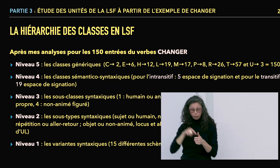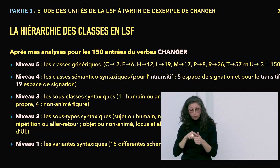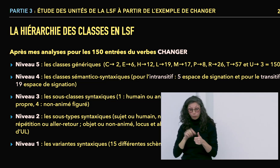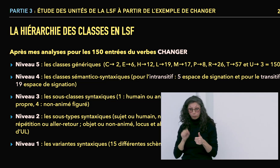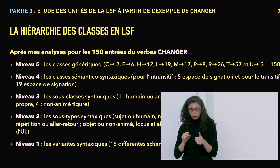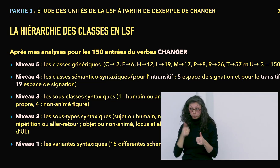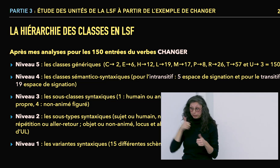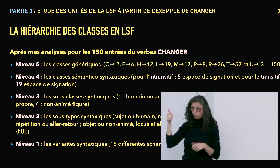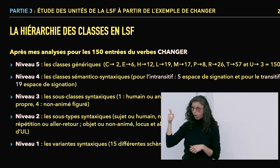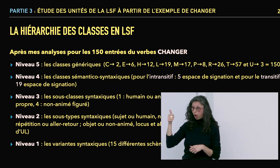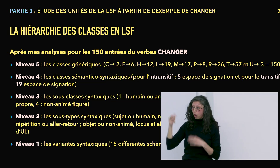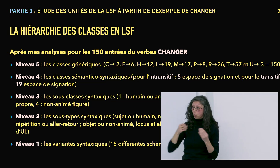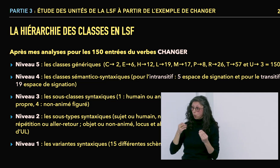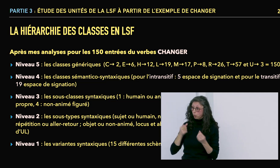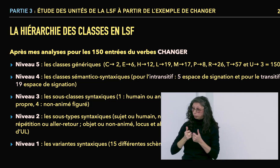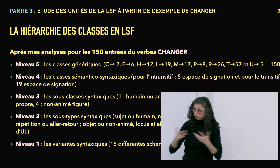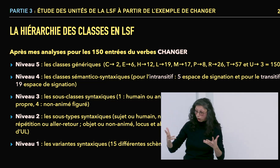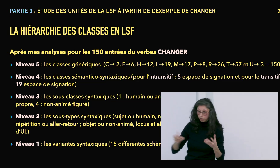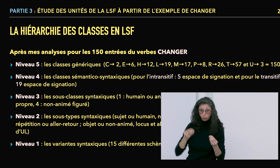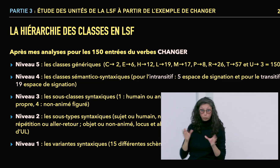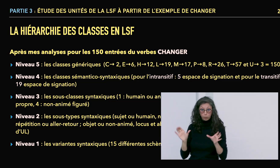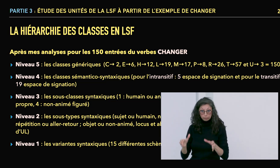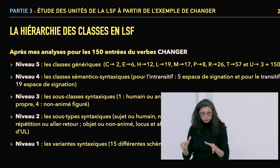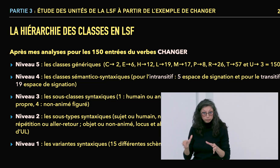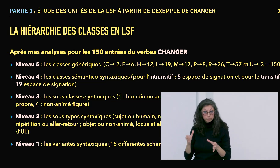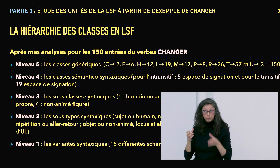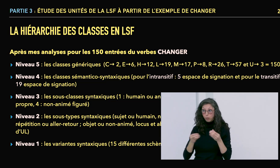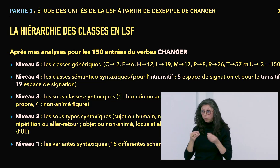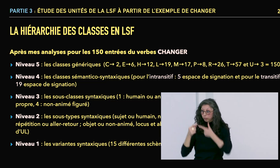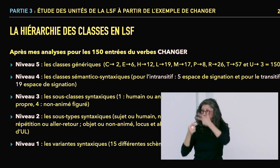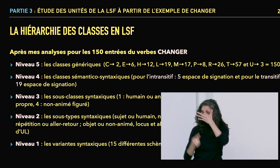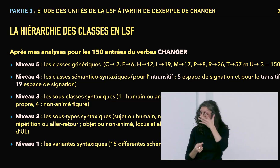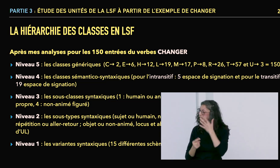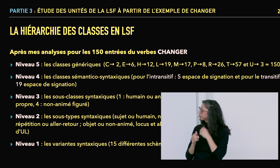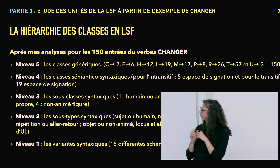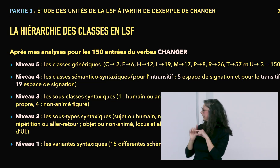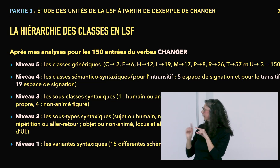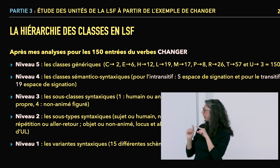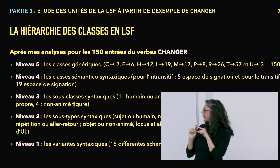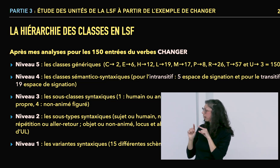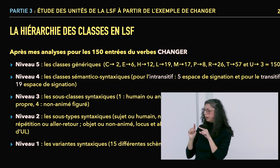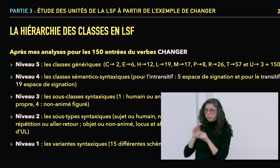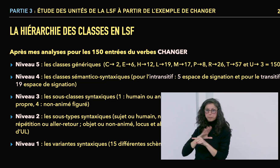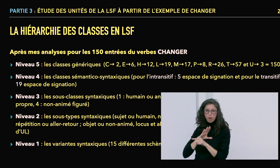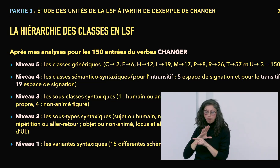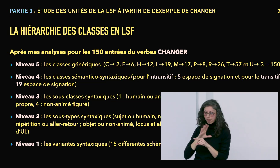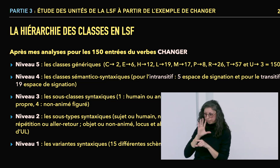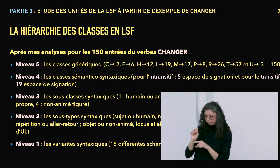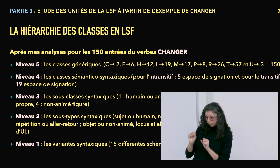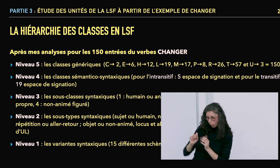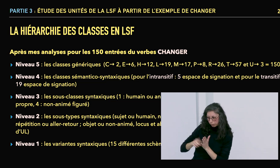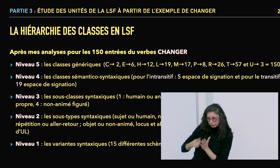Et dans le niveau 2, on peut aussi considérer qu'il y a du singulier ou du pluriel.